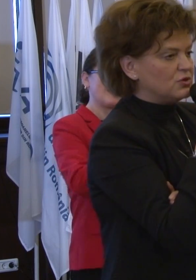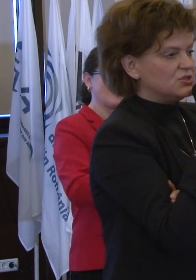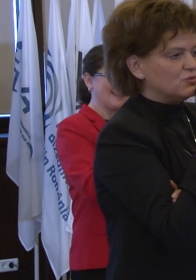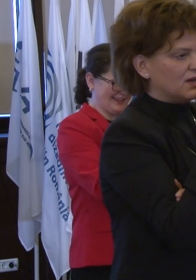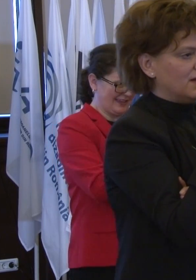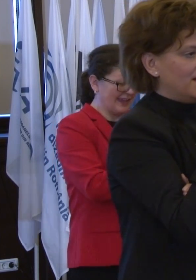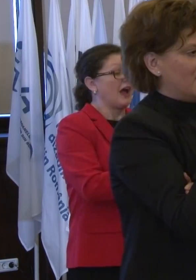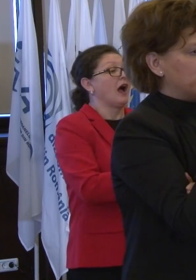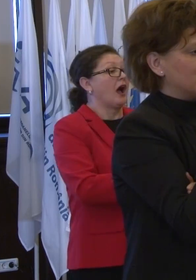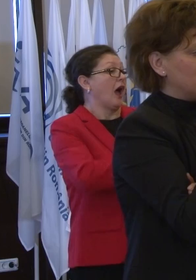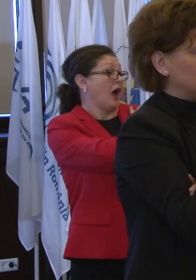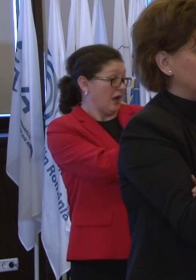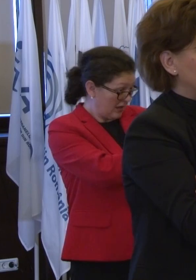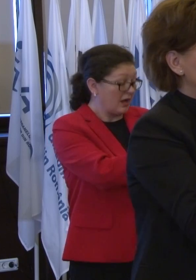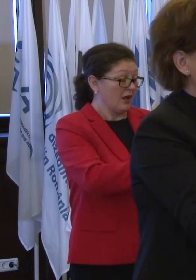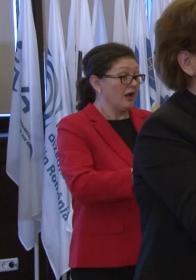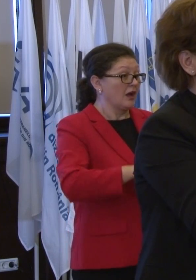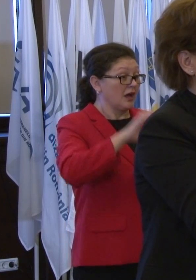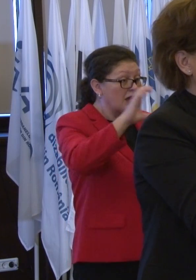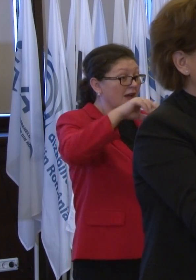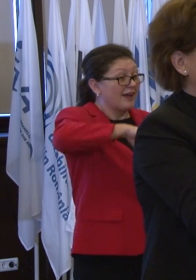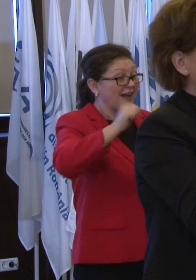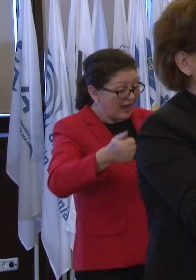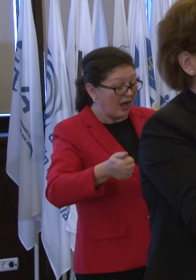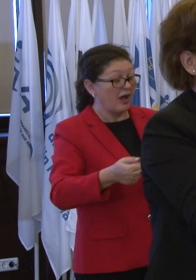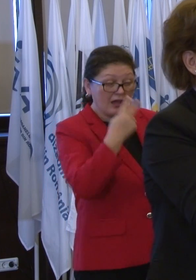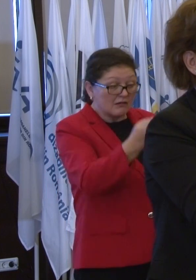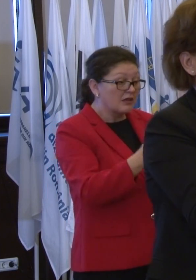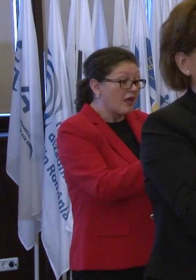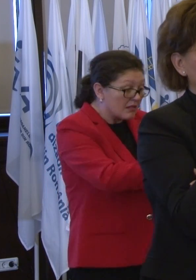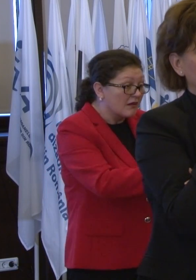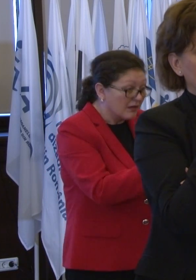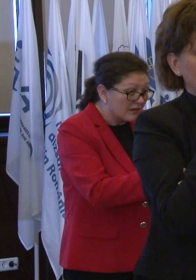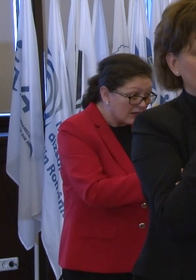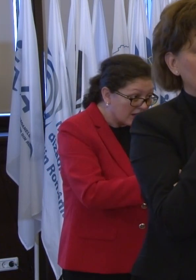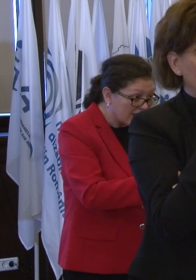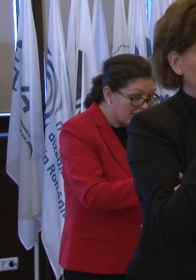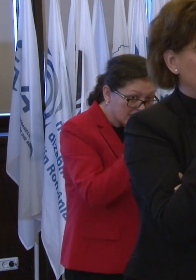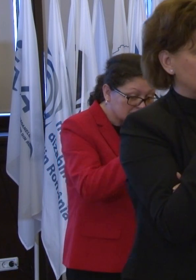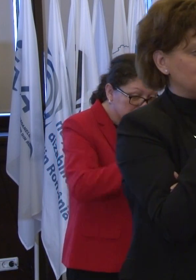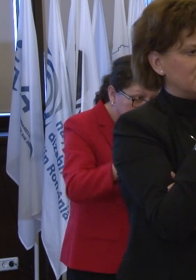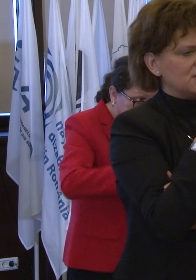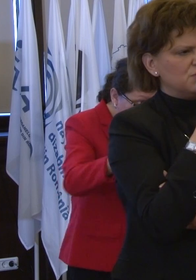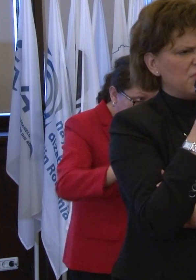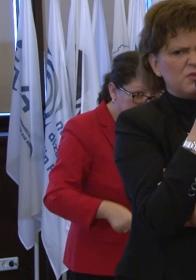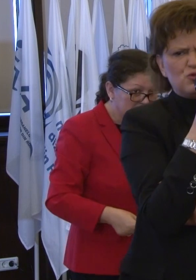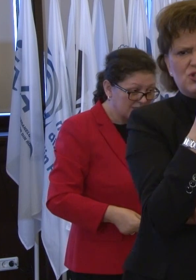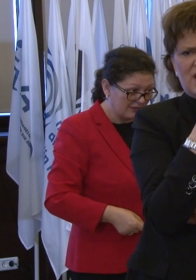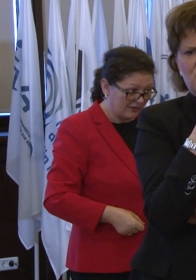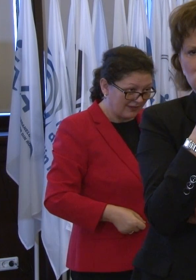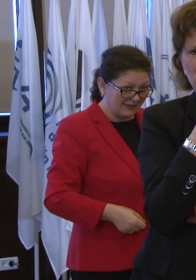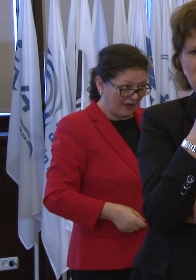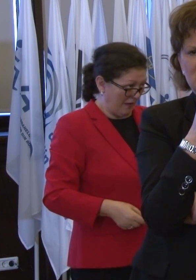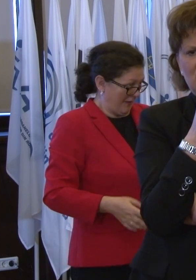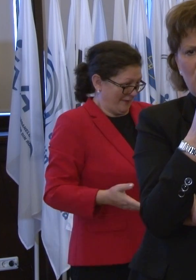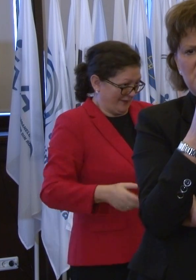limbajul mimico-gestual. Havar nu mă ajut că dădeau și amenzi. M-am întâlnit cu o colegă de la RAD, cu Claudia Bogicevic, care mi spus, mamă, nu știu